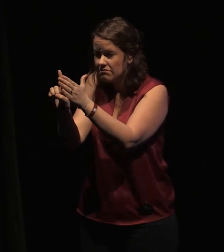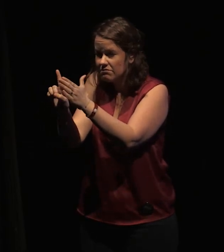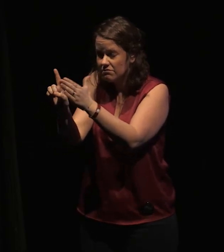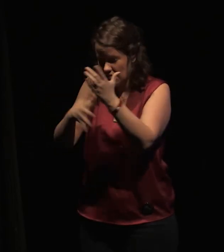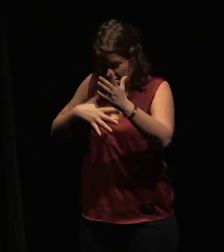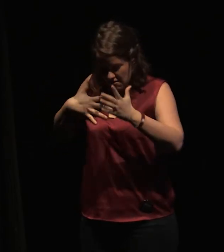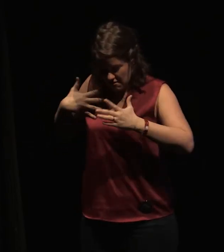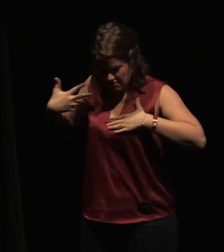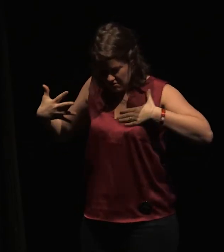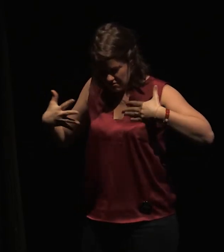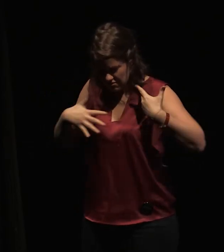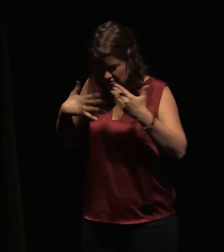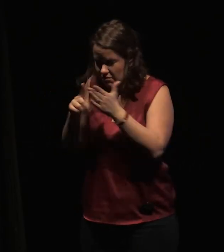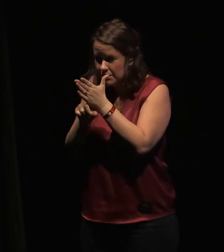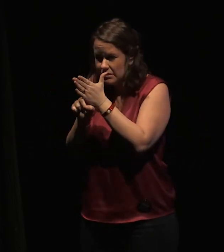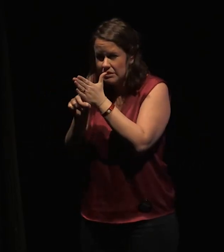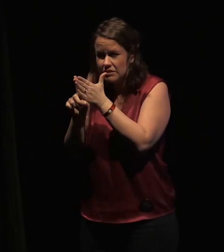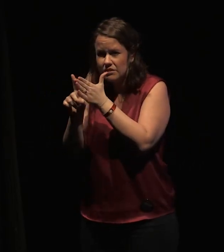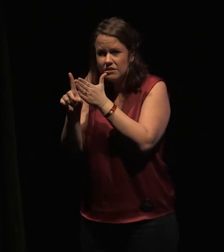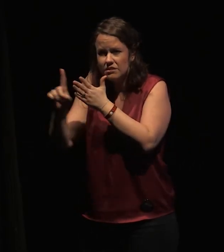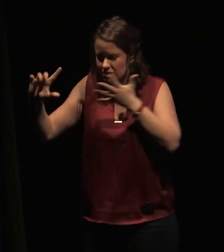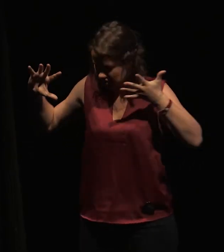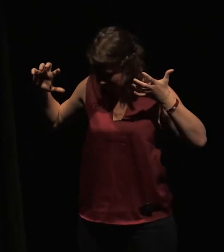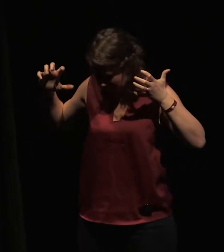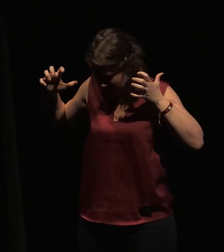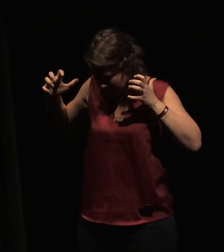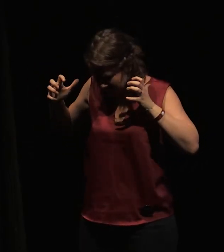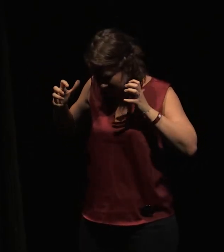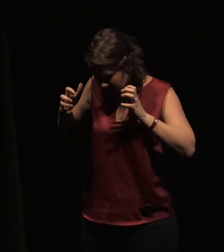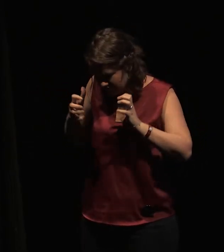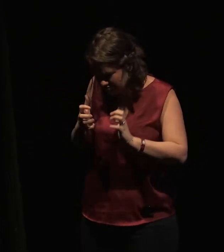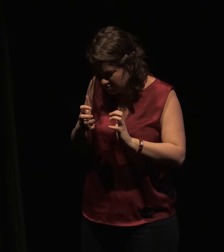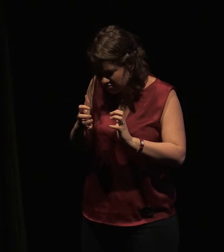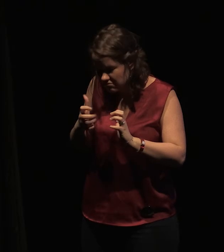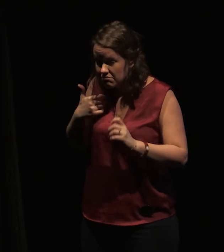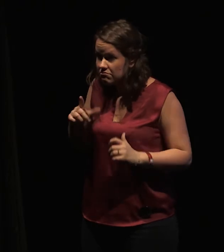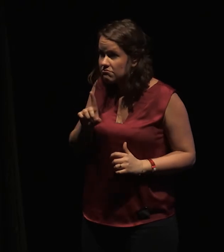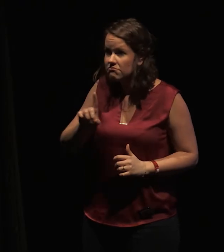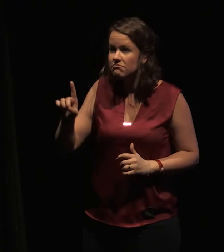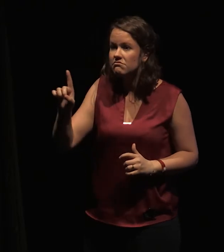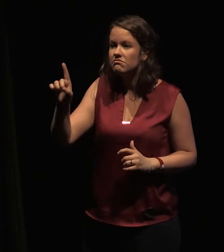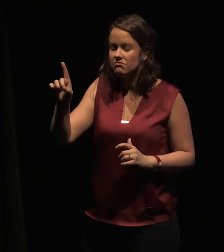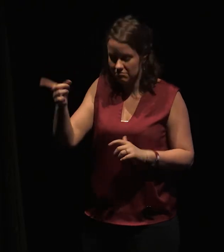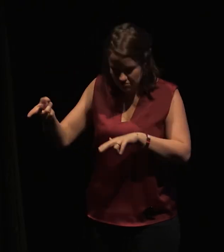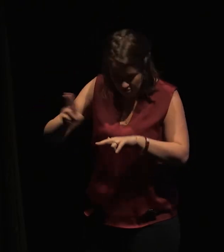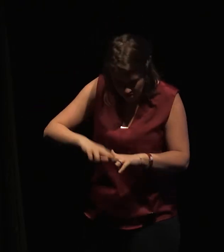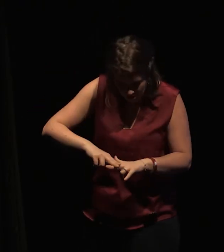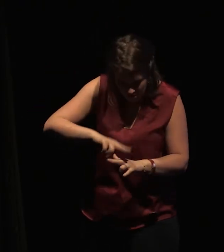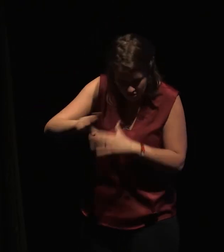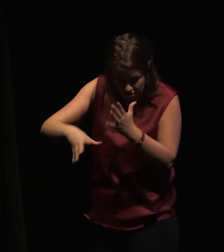Et la terre nous pressure. Que nous sommes-nous semblés pour mourir et ressusciter ? Que n'est-elle notre mère